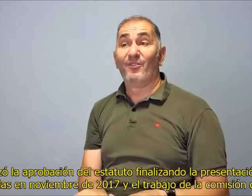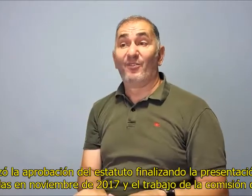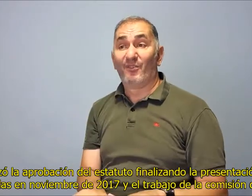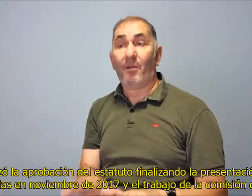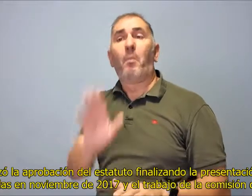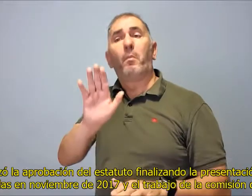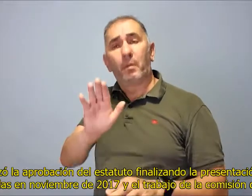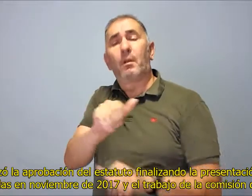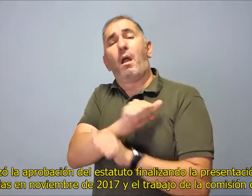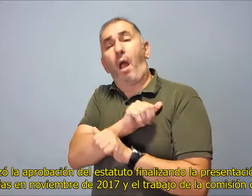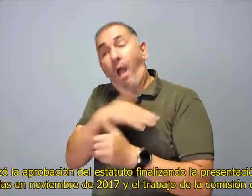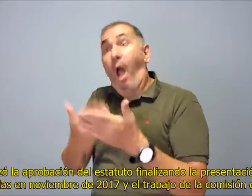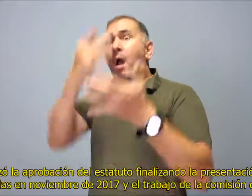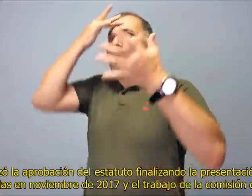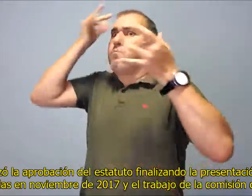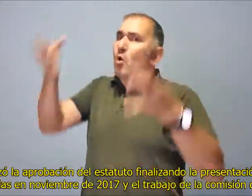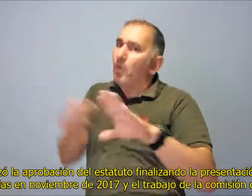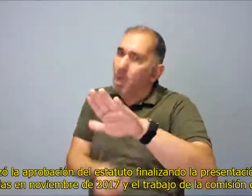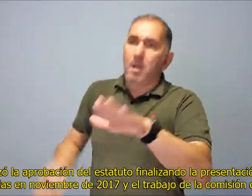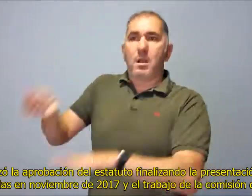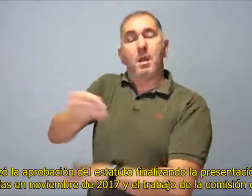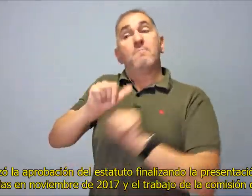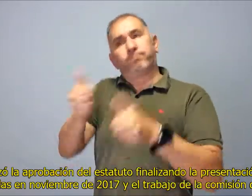se paralizó la aprobación del Estatuto.